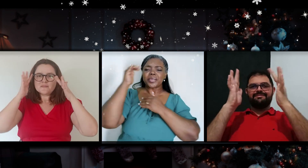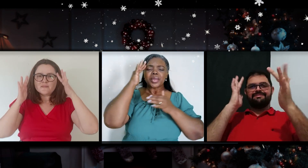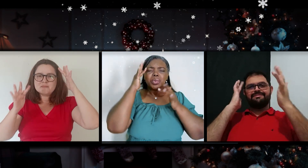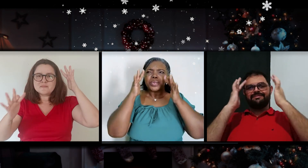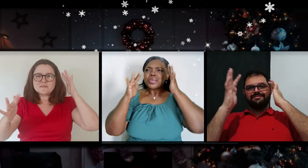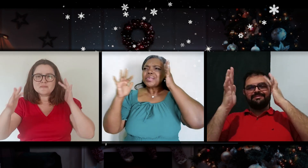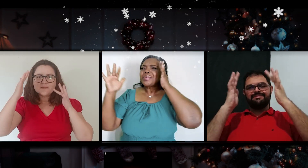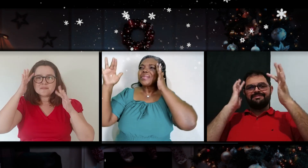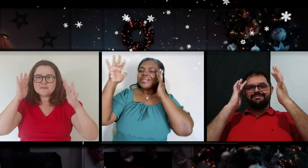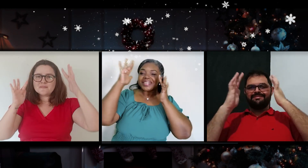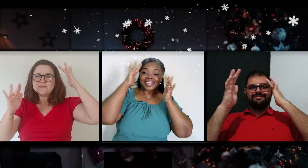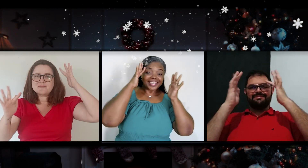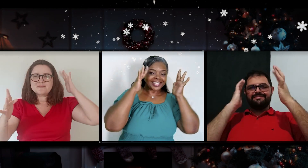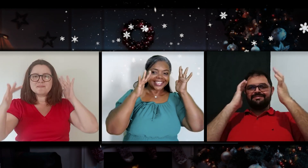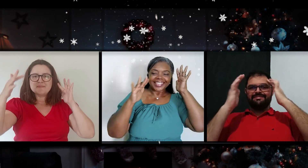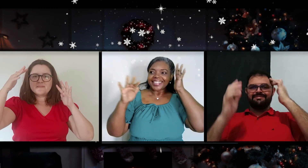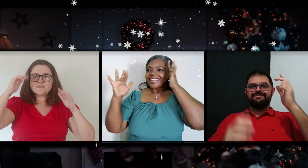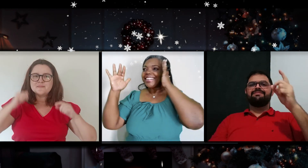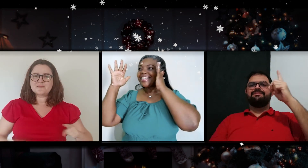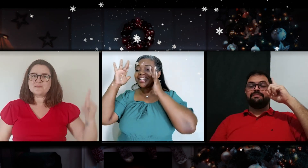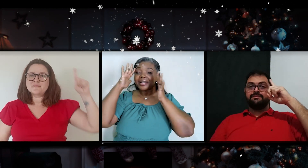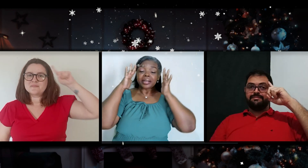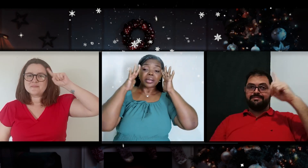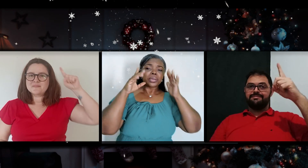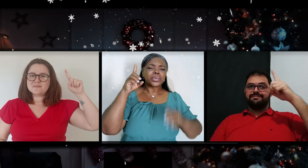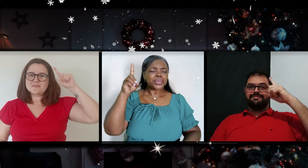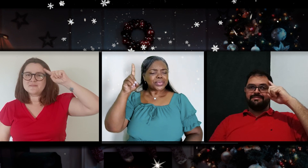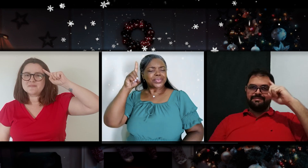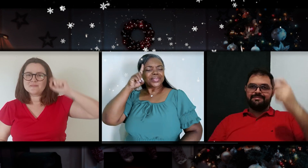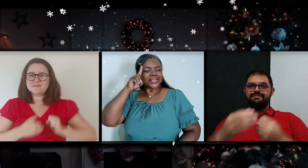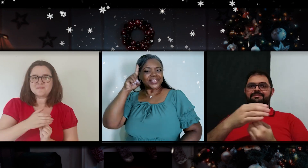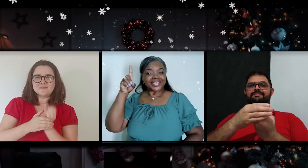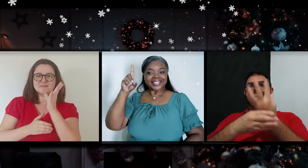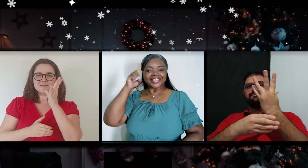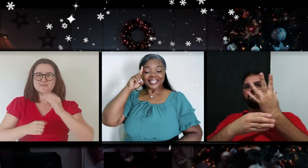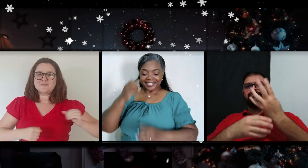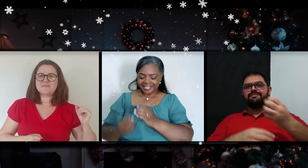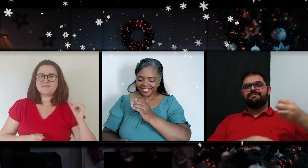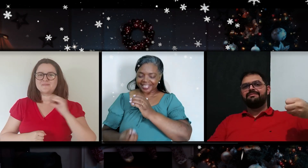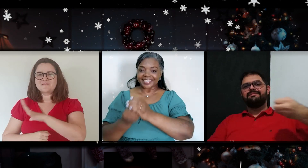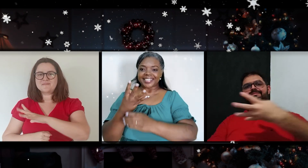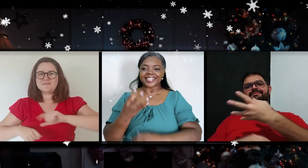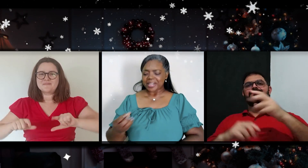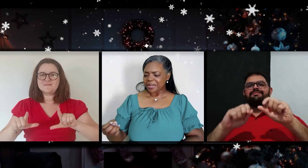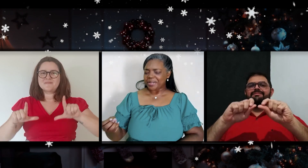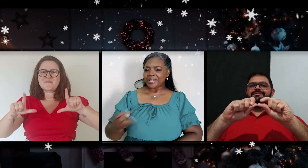sonhos que vamos ter Como todo dia nasce, novo em